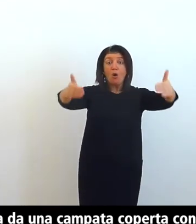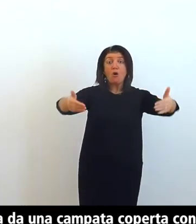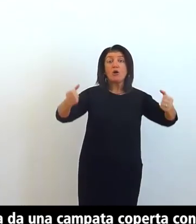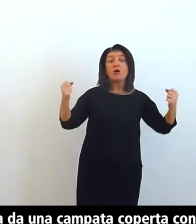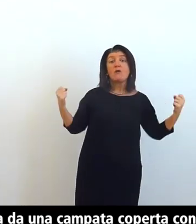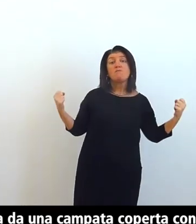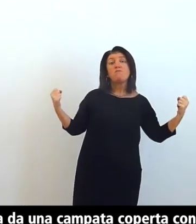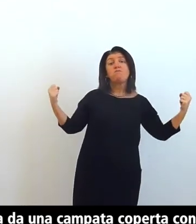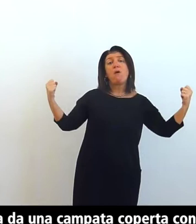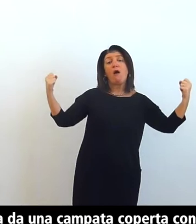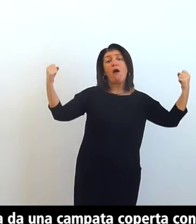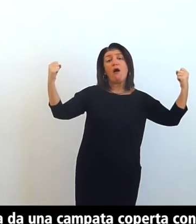sostengono l'arco trionfale